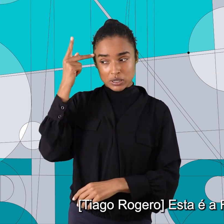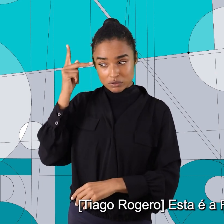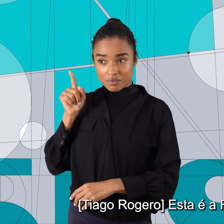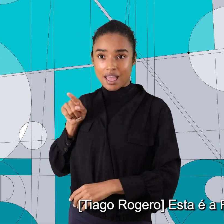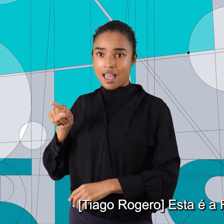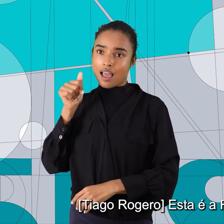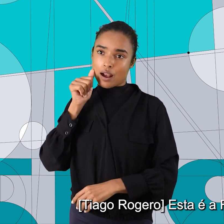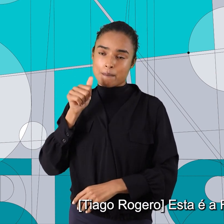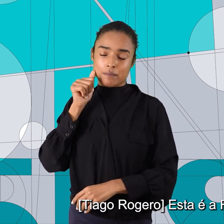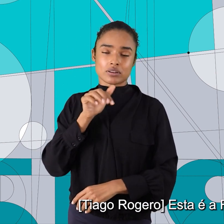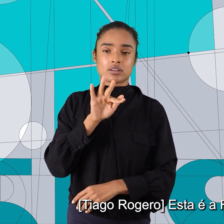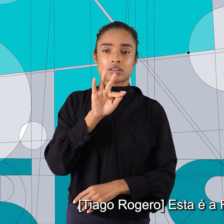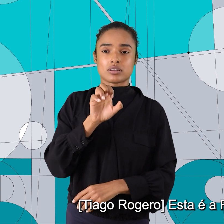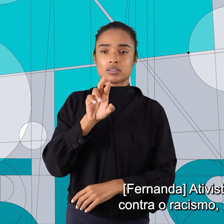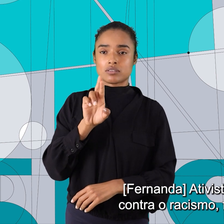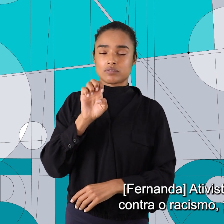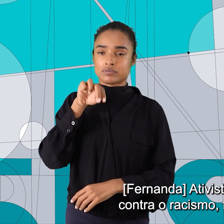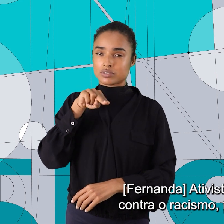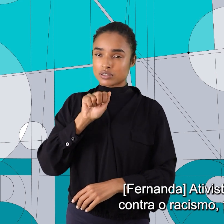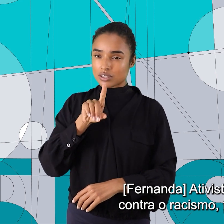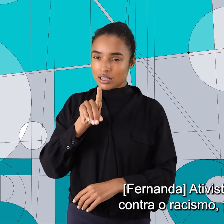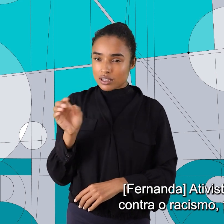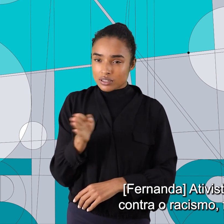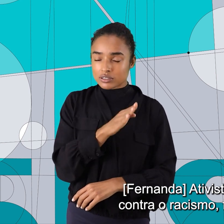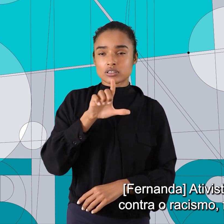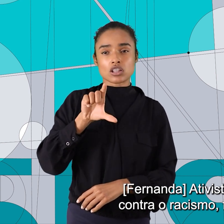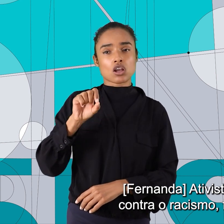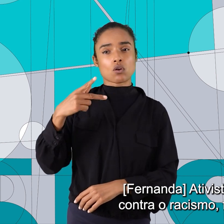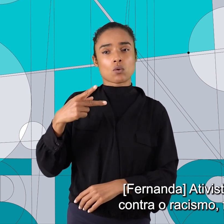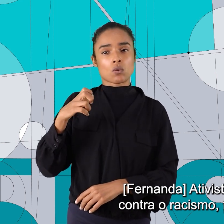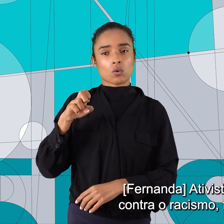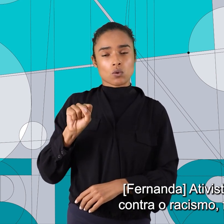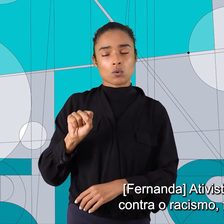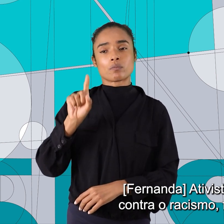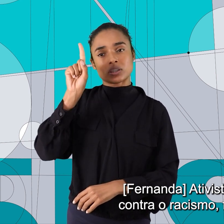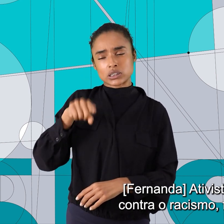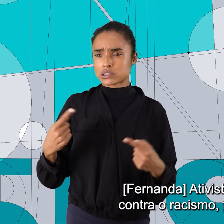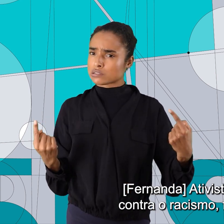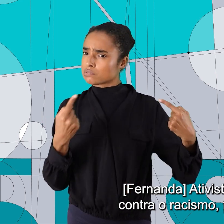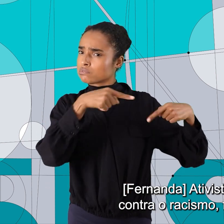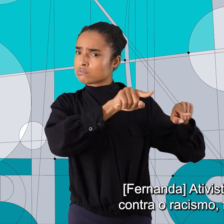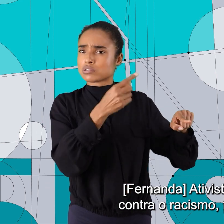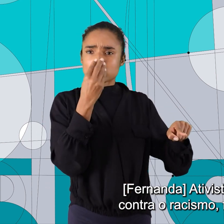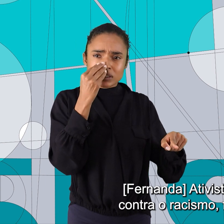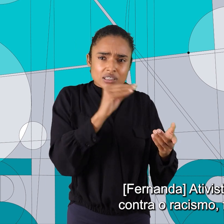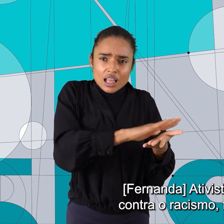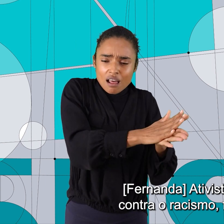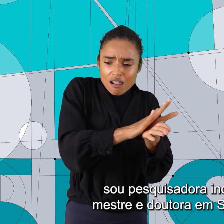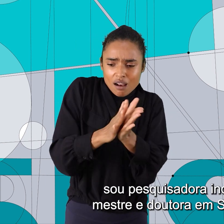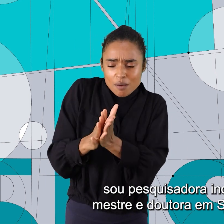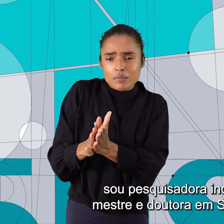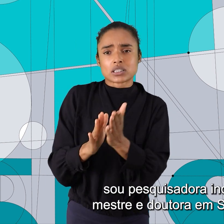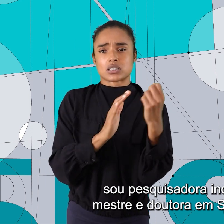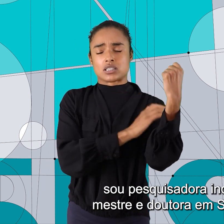Esta é a Fernanda Lopes. Ativista da luta contra o racismo, feminista,